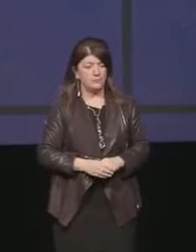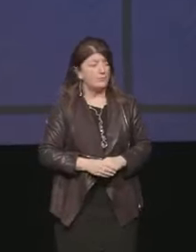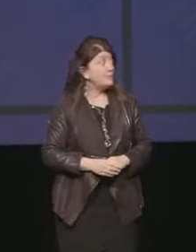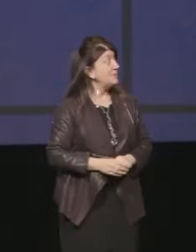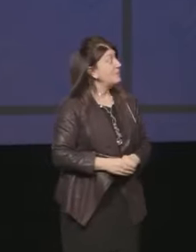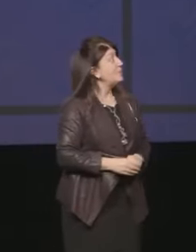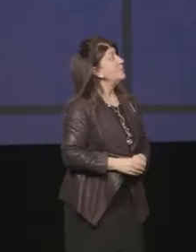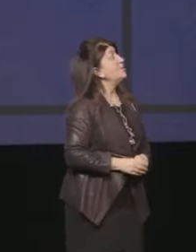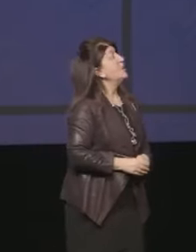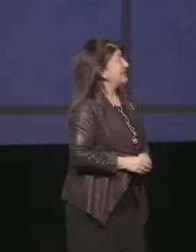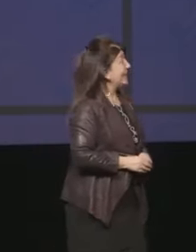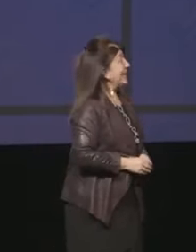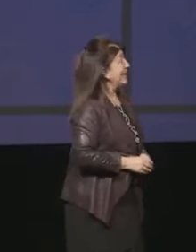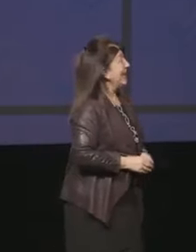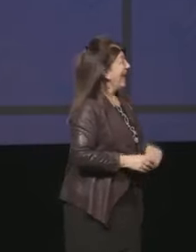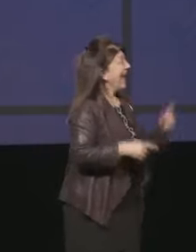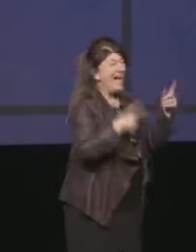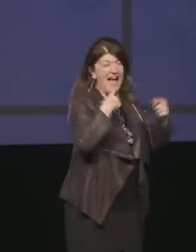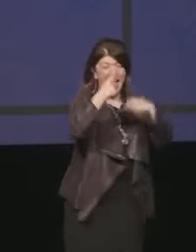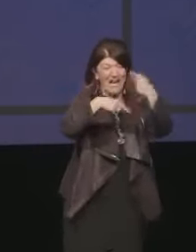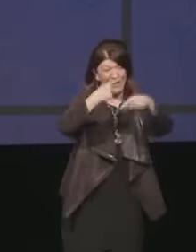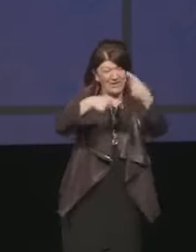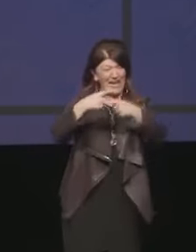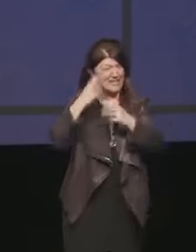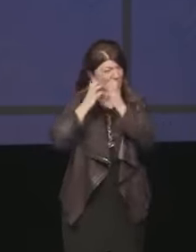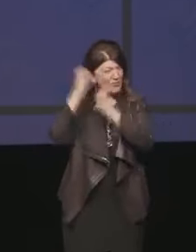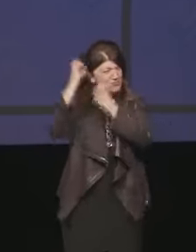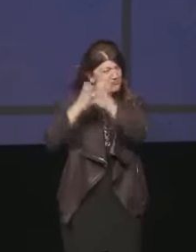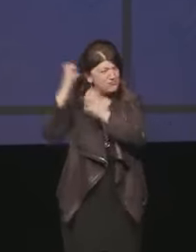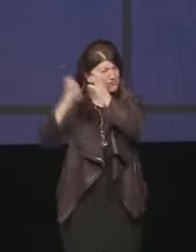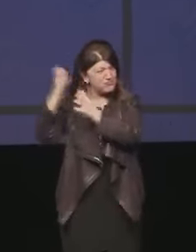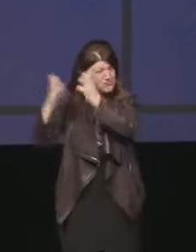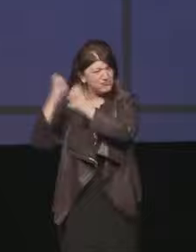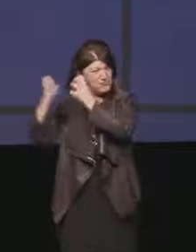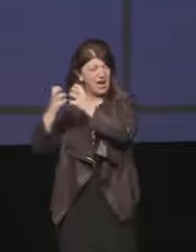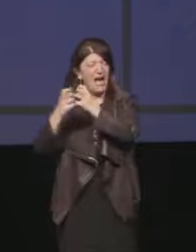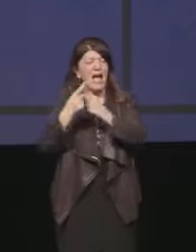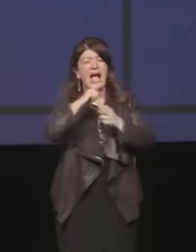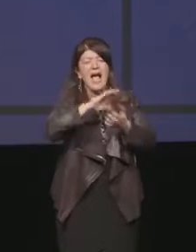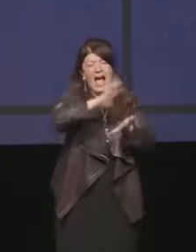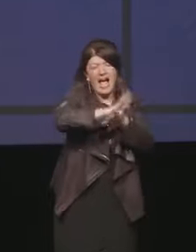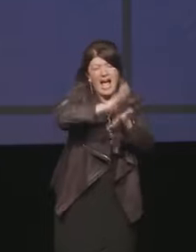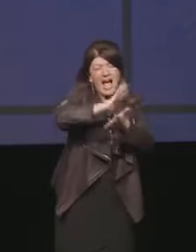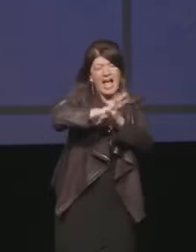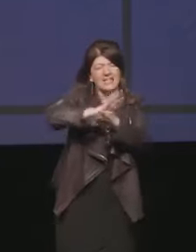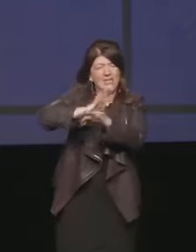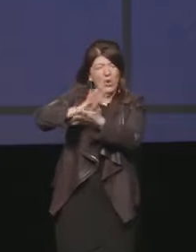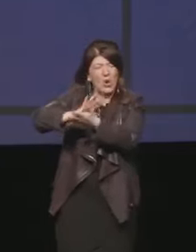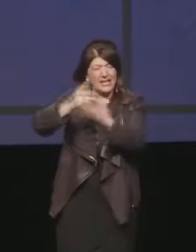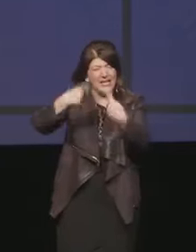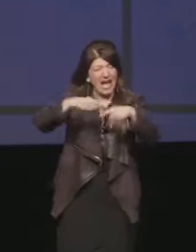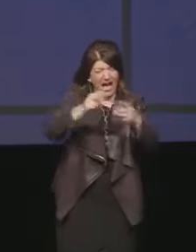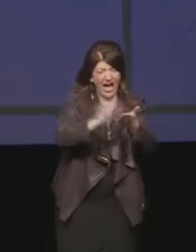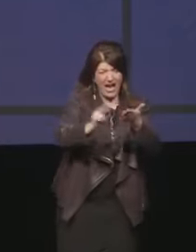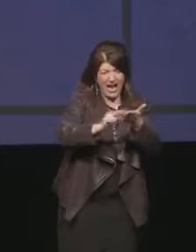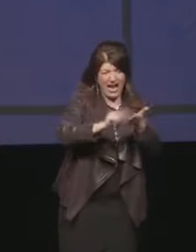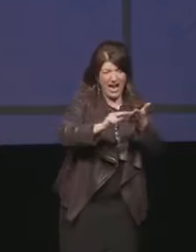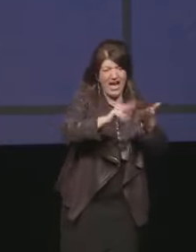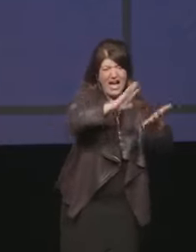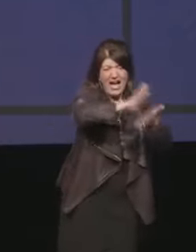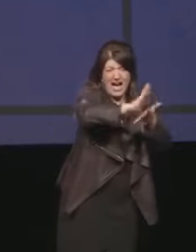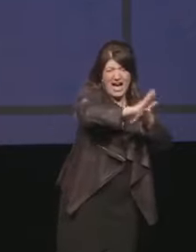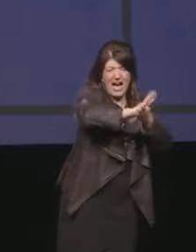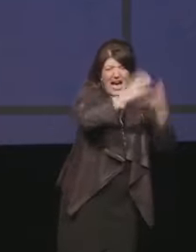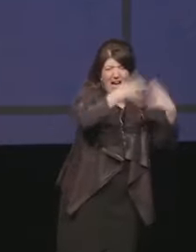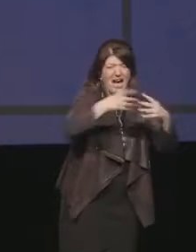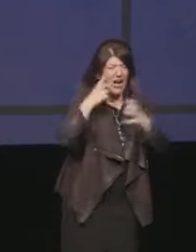il rumore di rotative il rumore di rotative no che editoria veramente a Salone parliamo di editoria abbiamo invitato alcuni